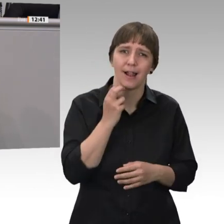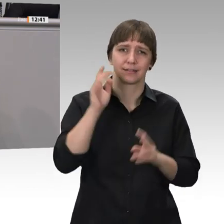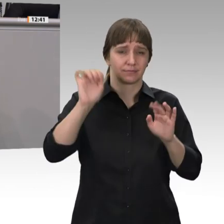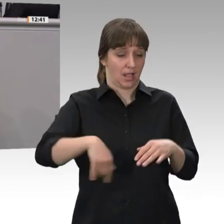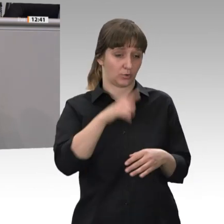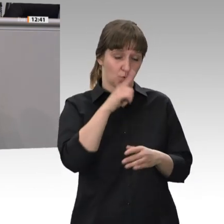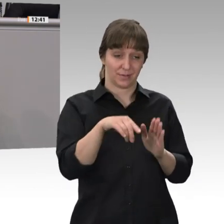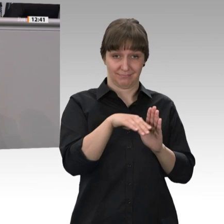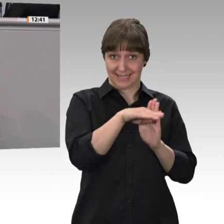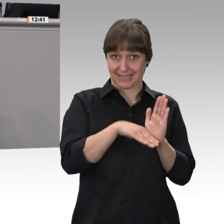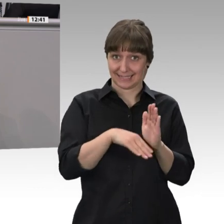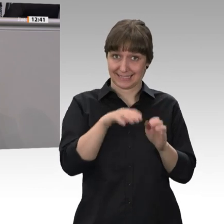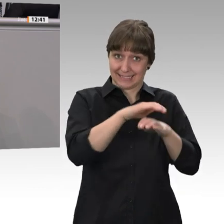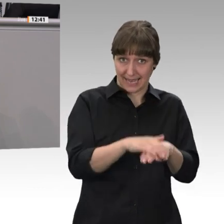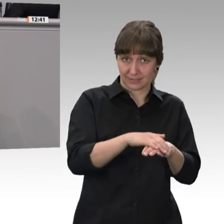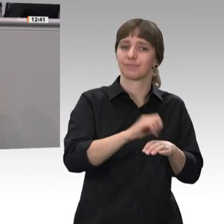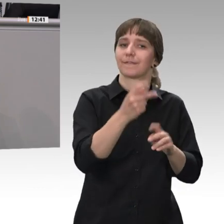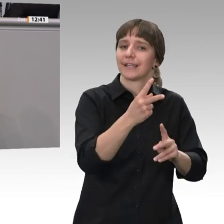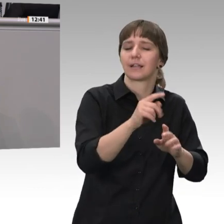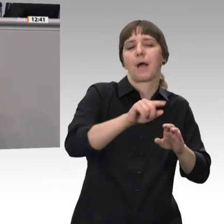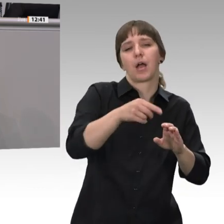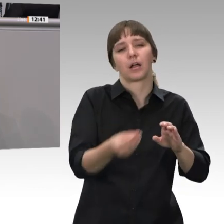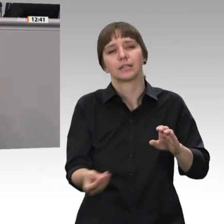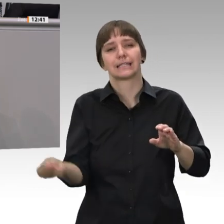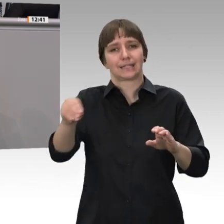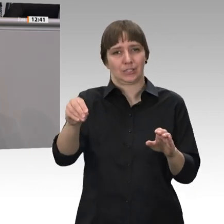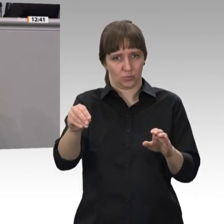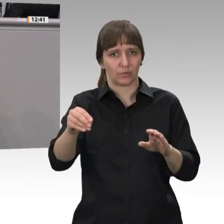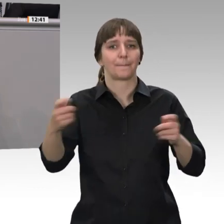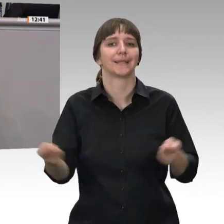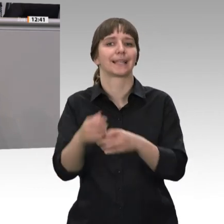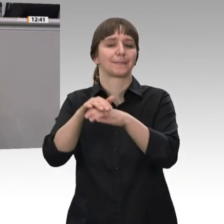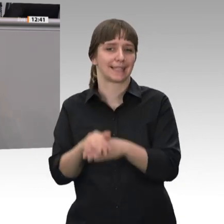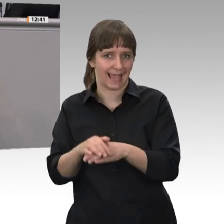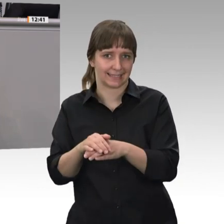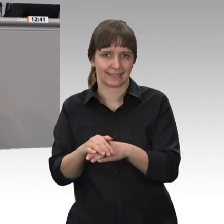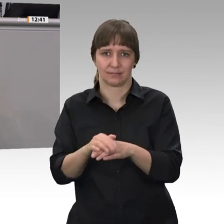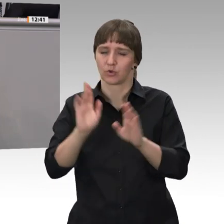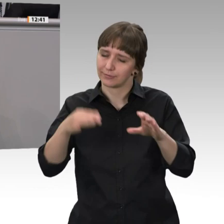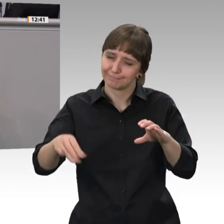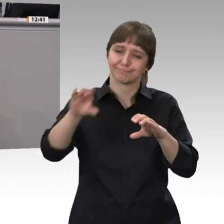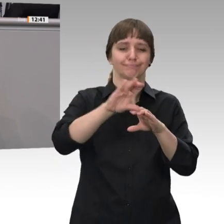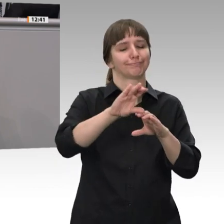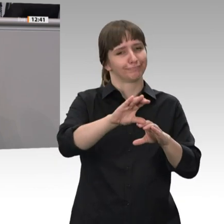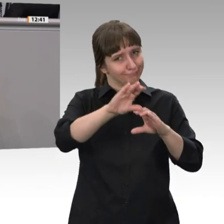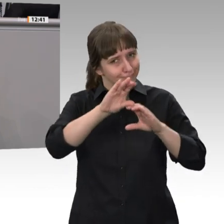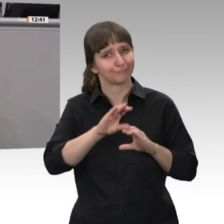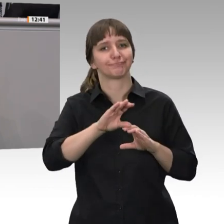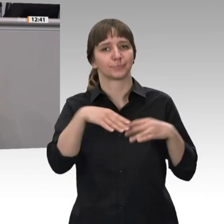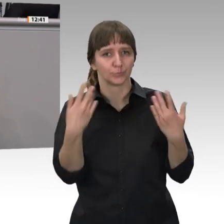Auf die gesetzliche Rente als wichtigste, aber auch auf eine Zusatzrente als Betriebsrente, die ihnen das ermöglicht, was die Arbeitnehmerinnen Arbeitnehmerinnen und wünschen, nämlich ein